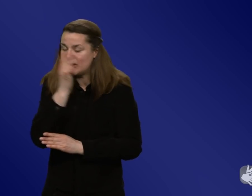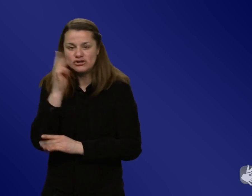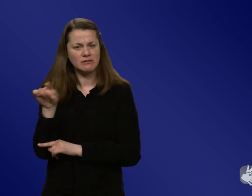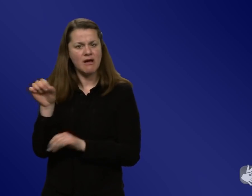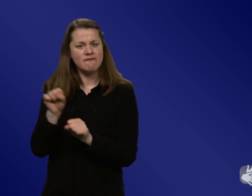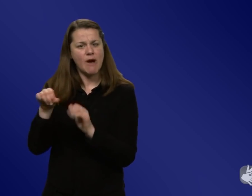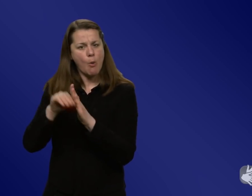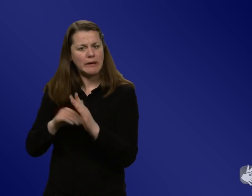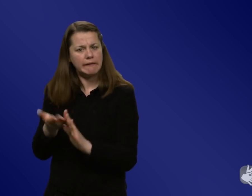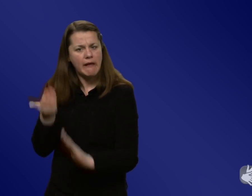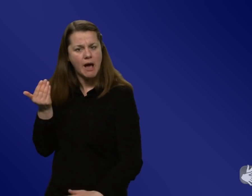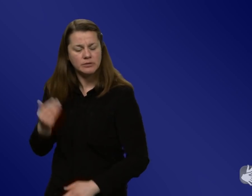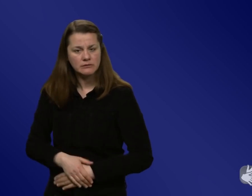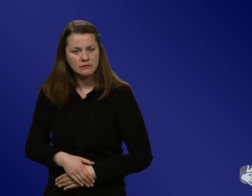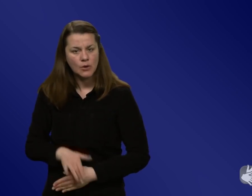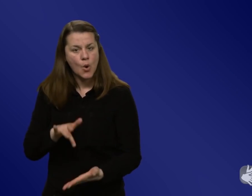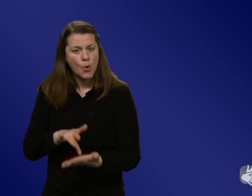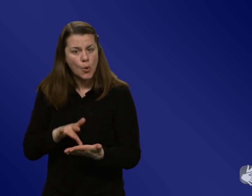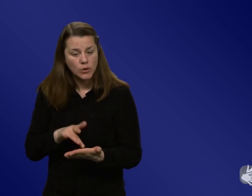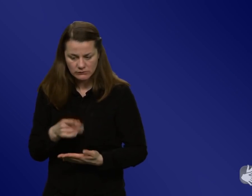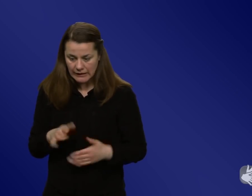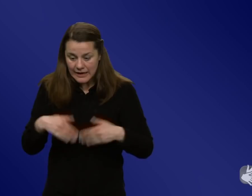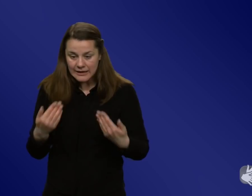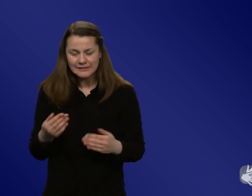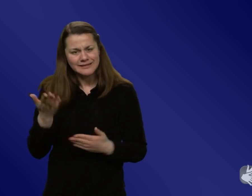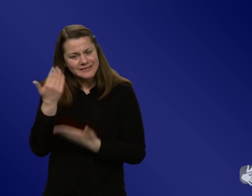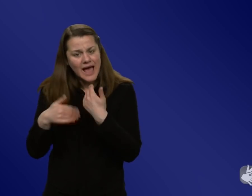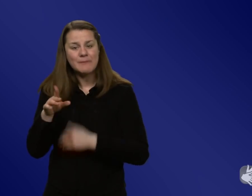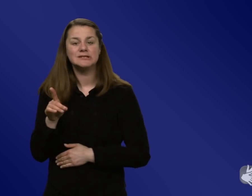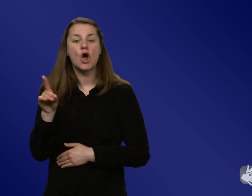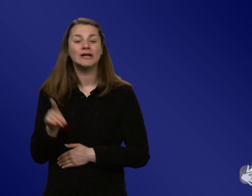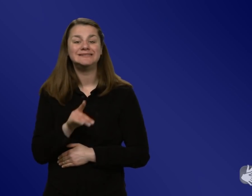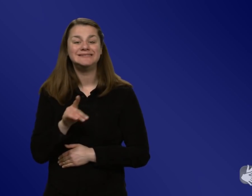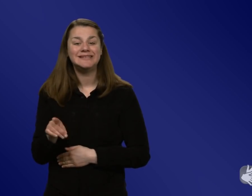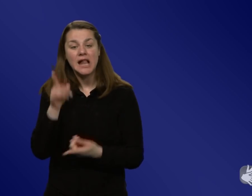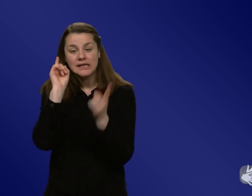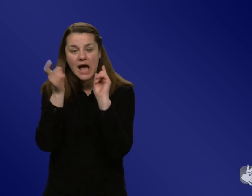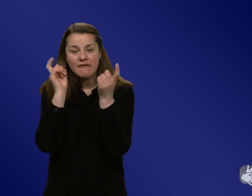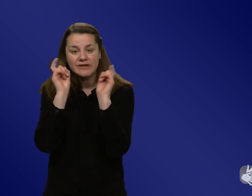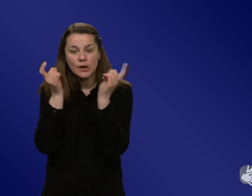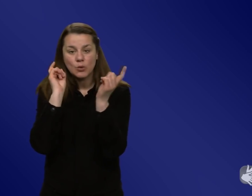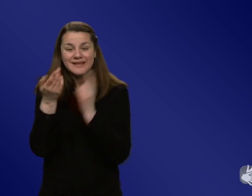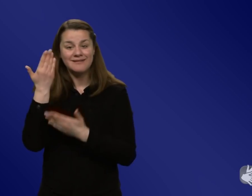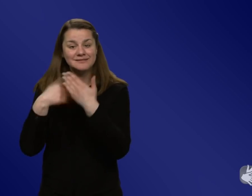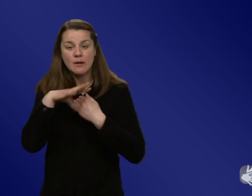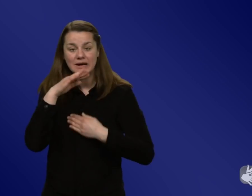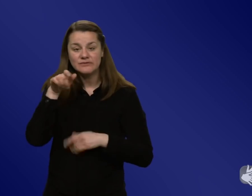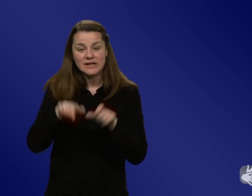Risiko wahrgenommen, denn das war noch in der Delta-Zeit, da sind immer noch viele Leute gestorben, wenn wir viele Fälle hatten